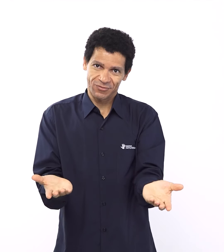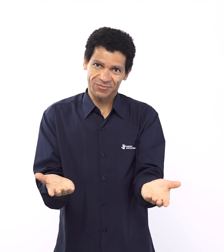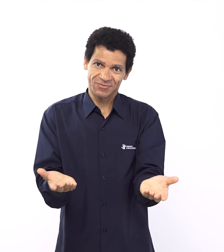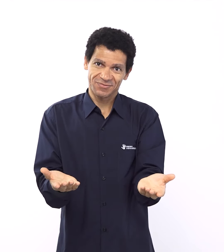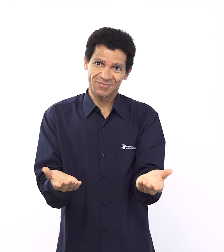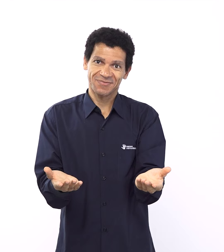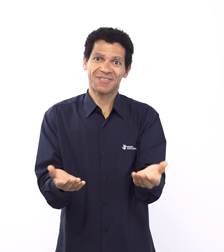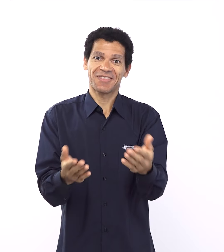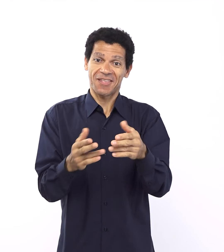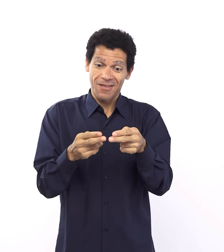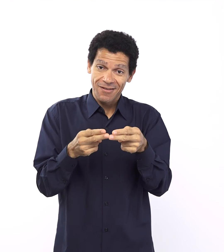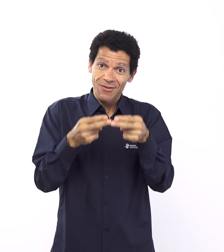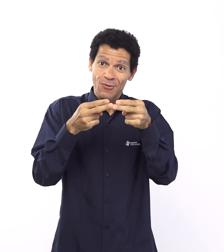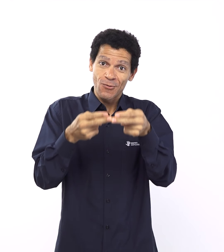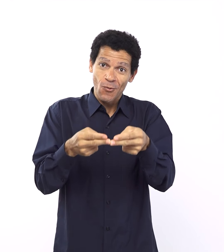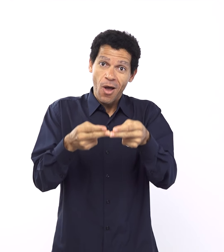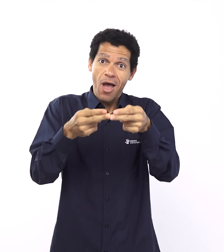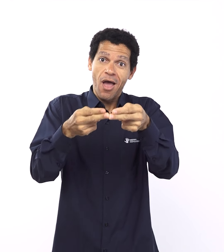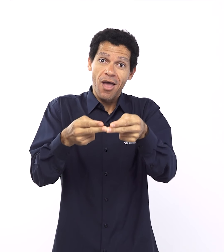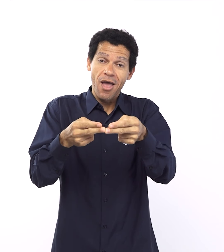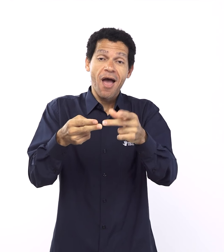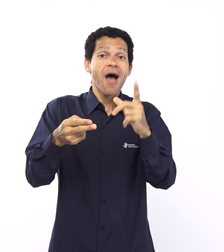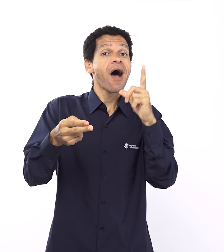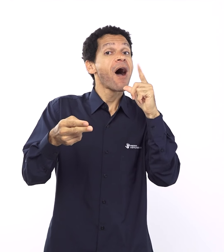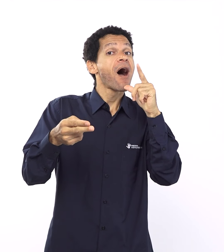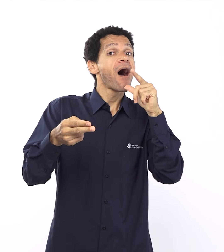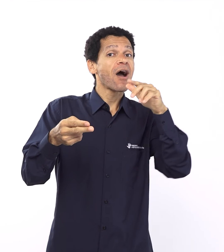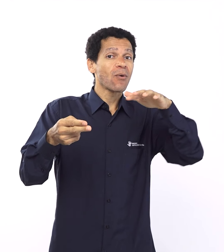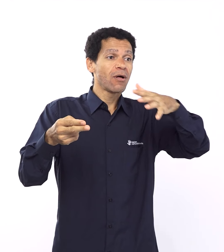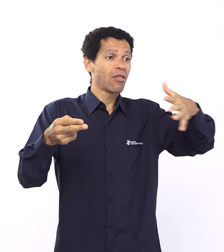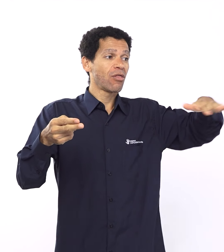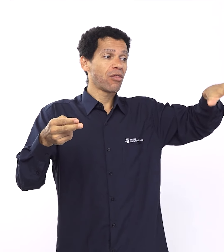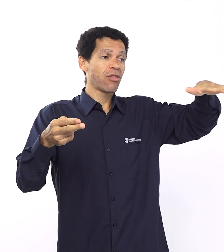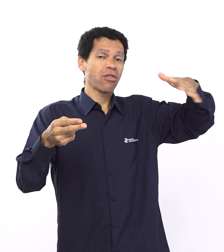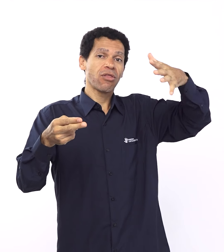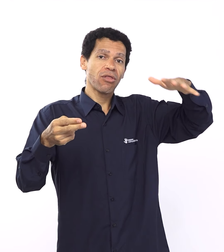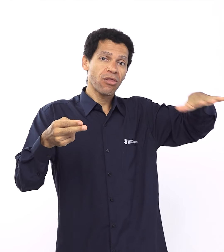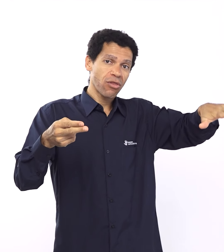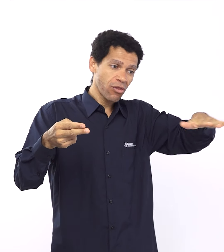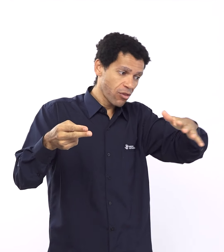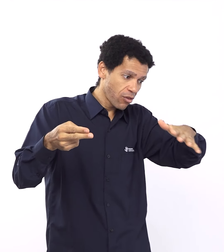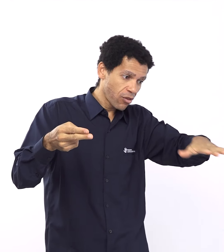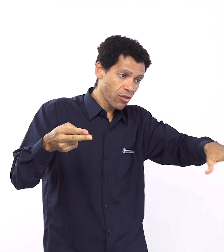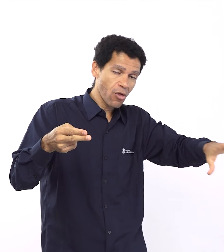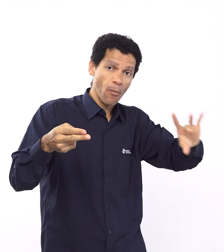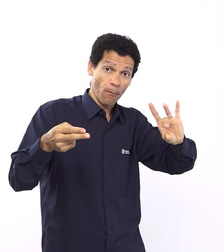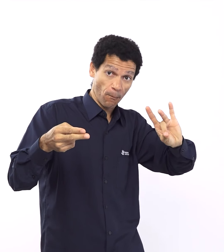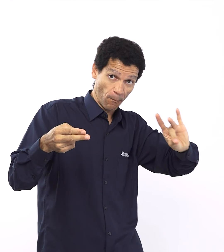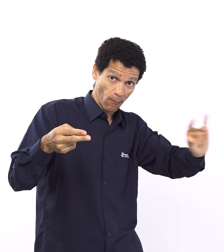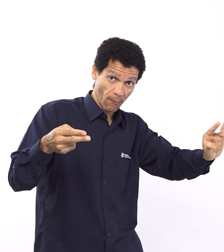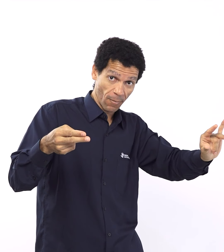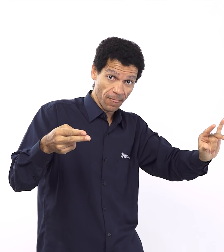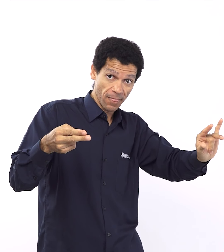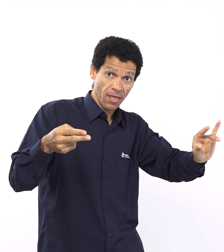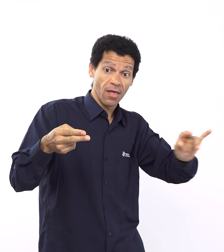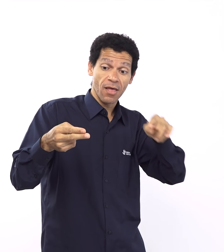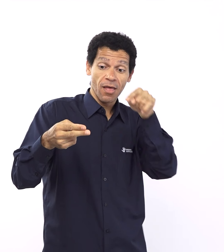Essa é a conclusão depois de Noé fazer o certo, o íntegro. Então, a ênfase está em Deus. Só que existem diferenças, né?